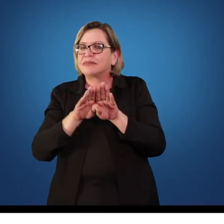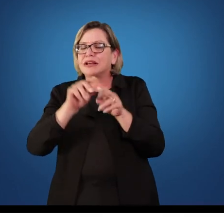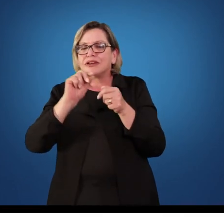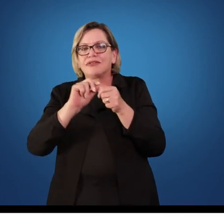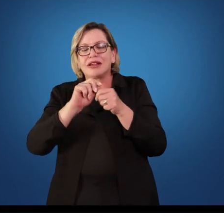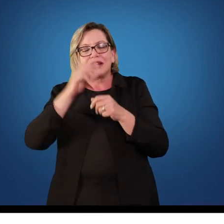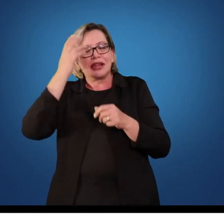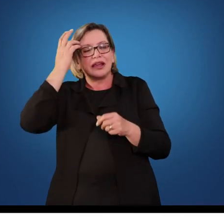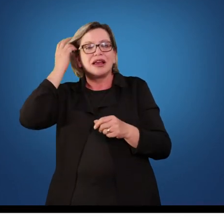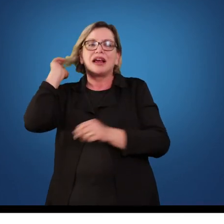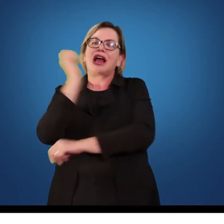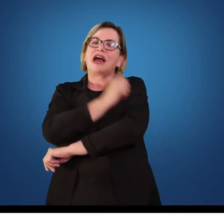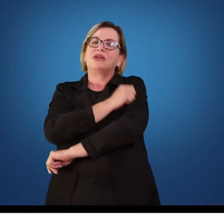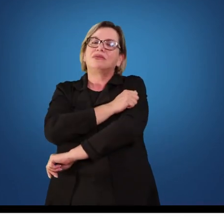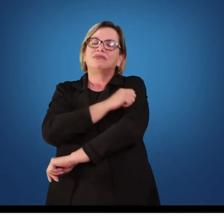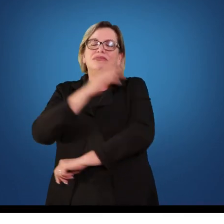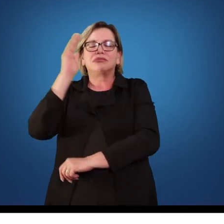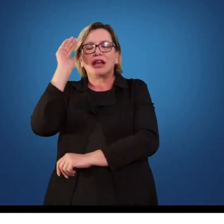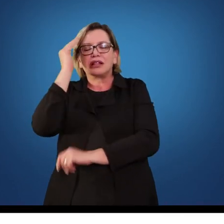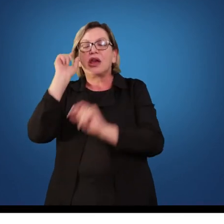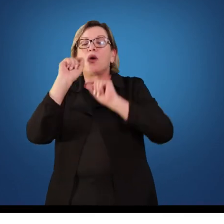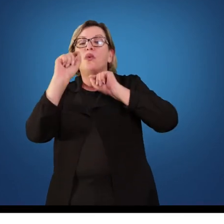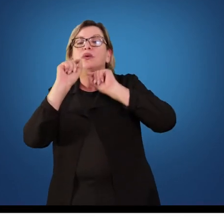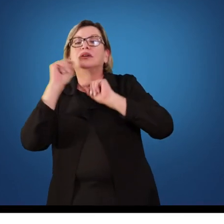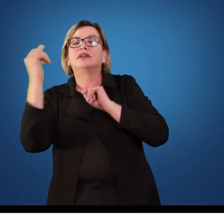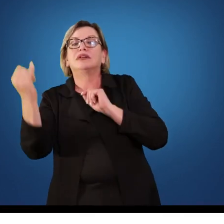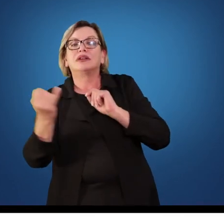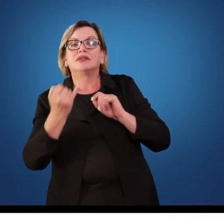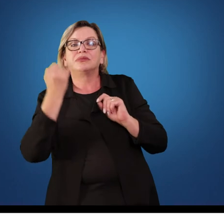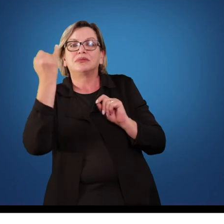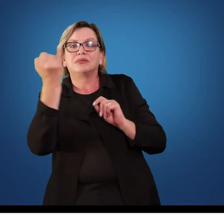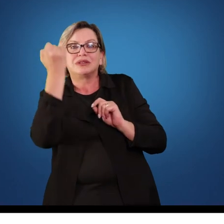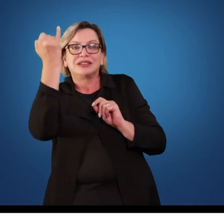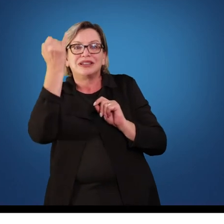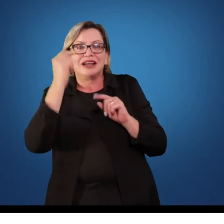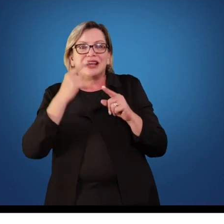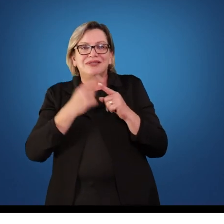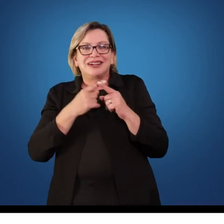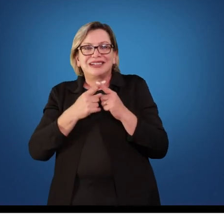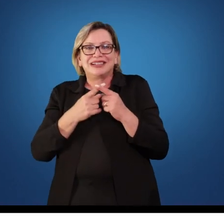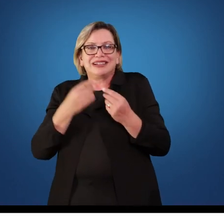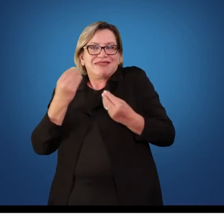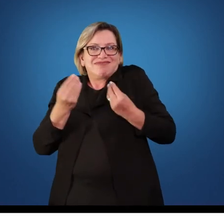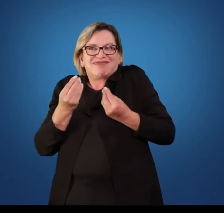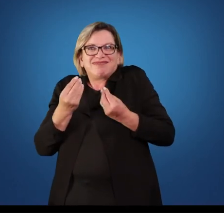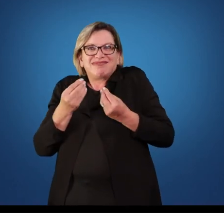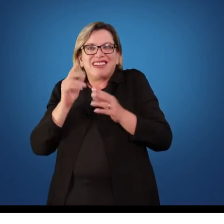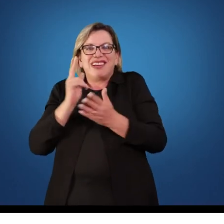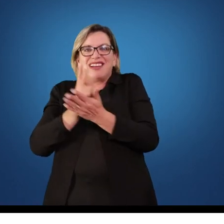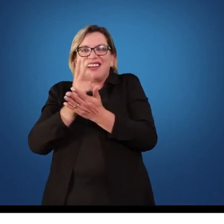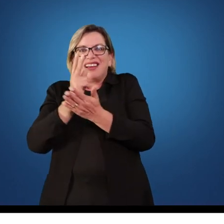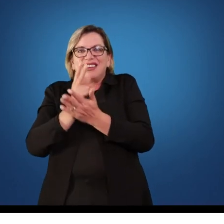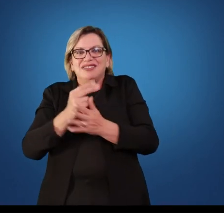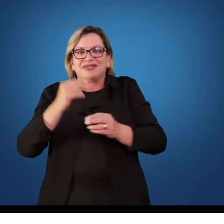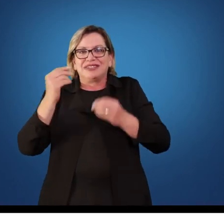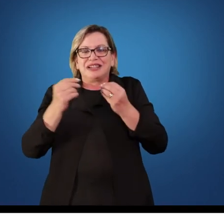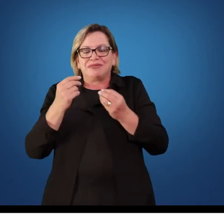quando eles chegam no ensino fundamental ou no ensino médio eles desistem de fazer. Porque aquilo não trouxe o que eu já disse anteriormente uma lembrança positiva.